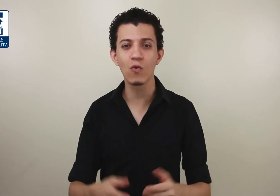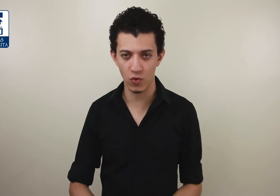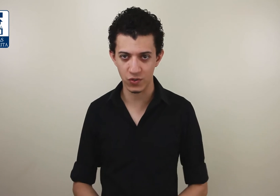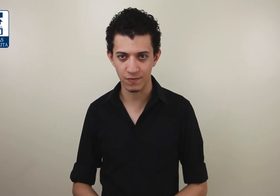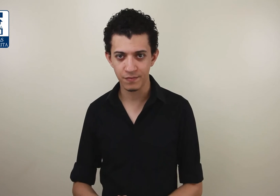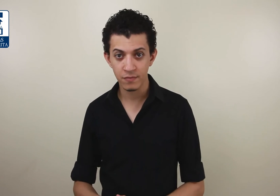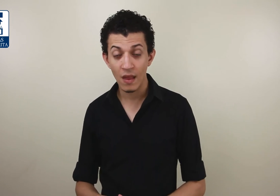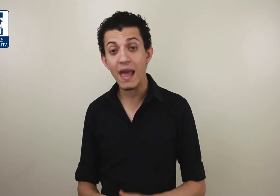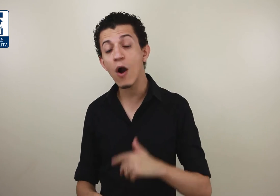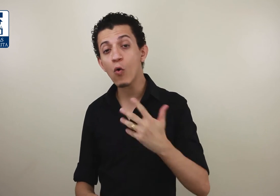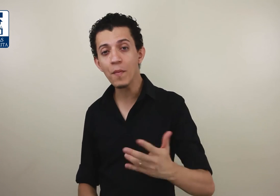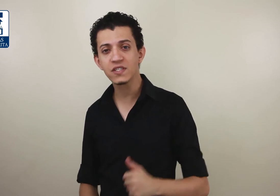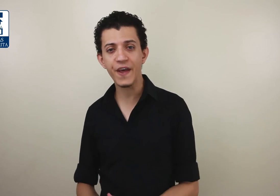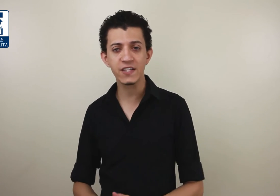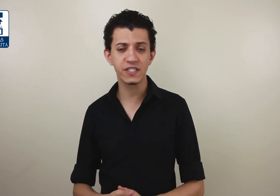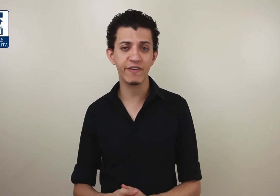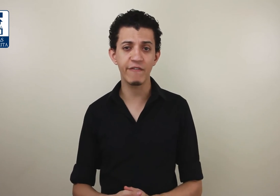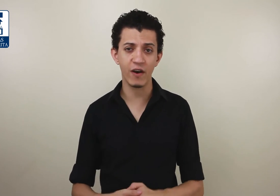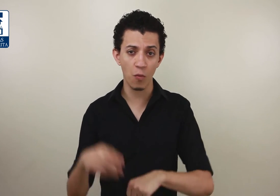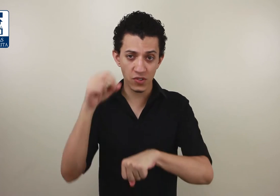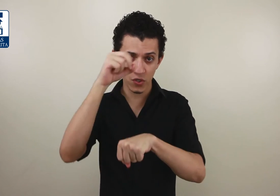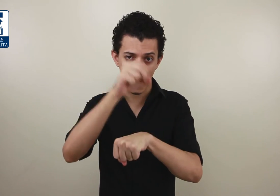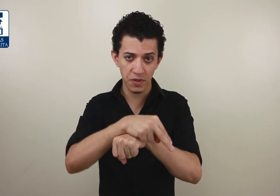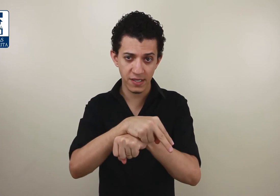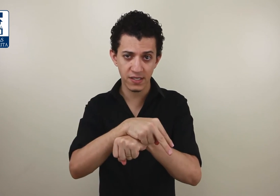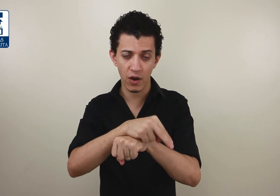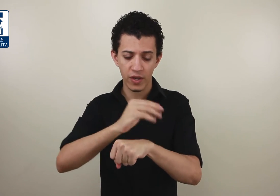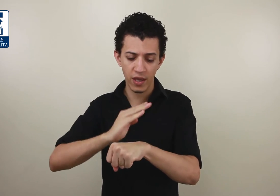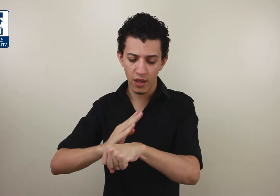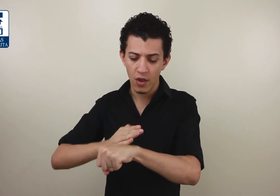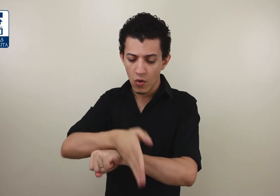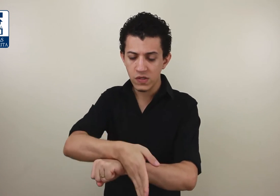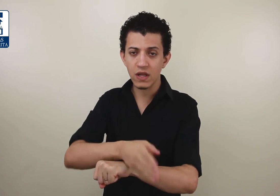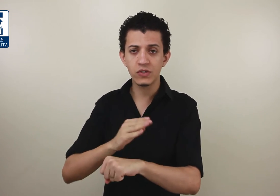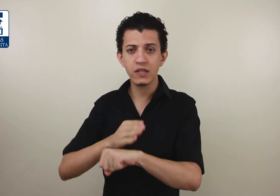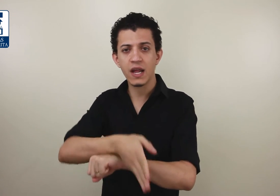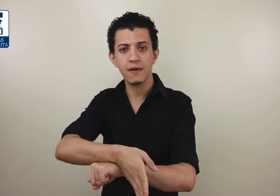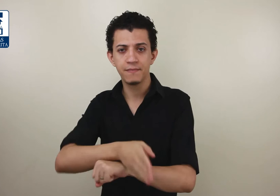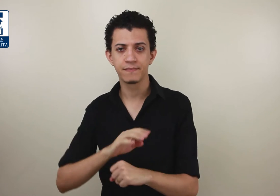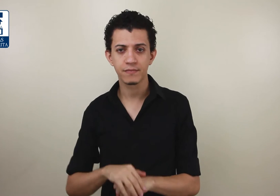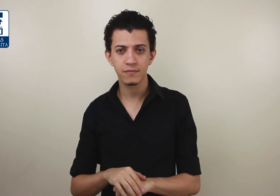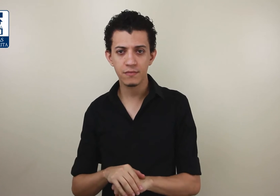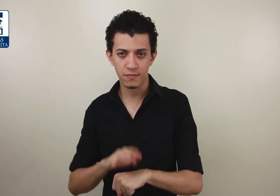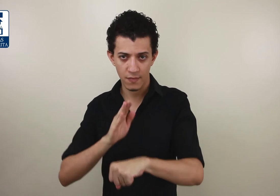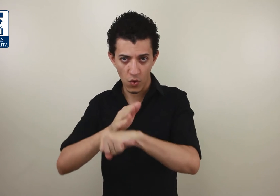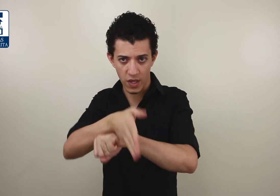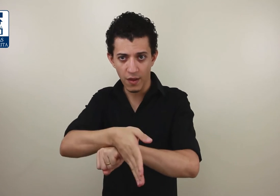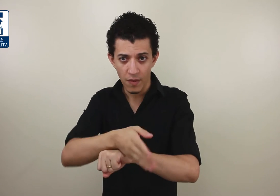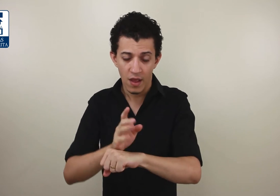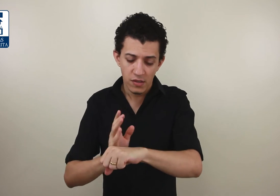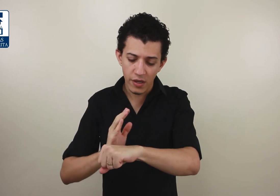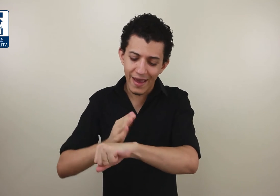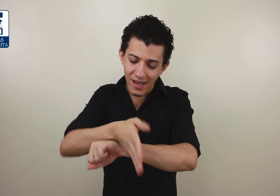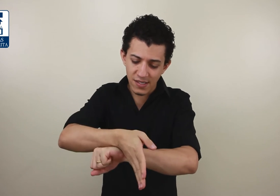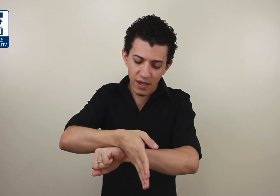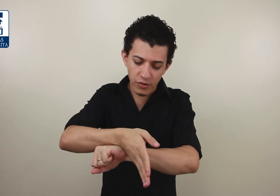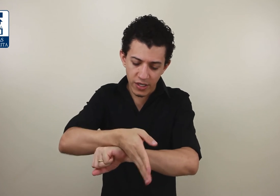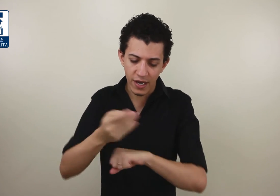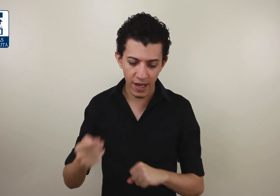curso. E algumas vezes você vai ver como o sinônimo desse sinal aqui, o sinal de entrar. Só que esse sinal de entrar